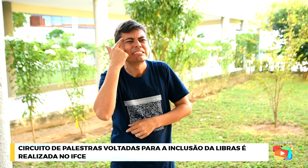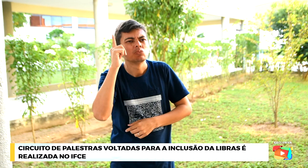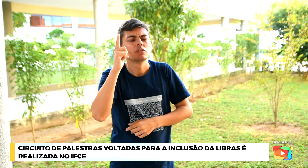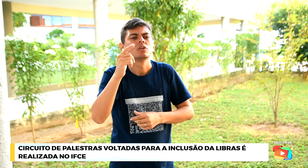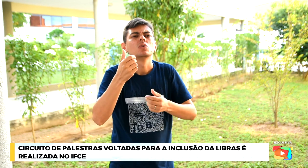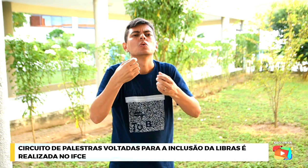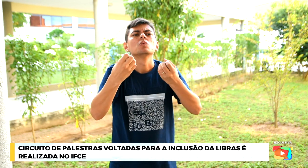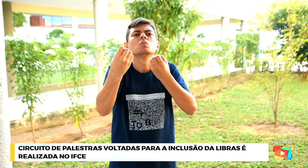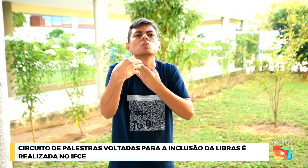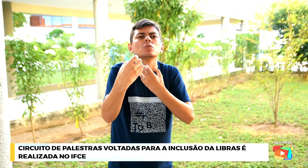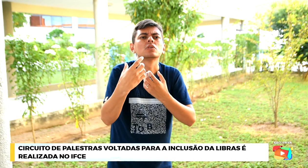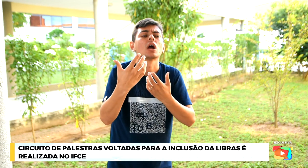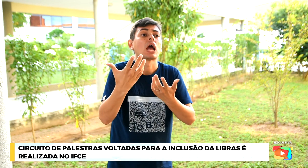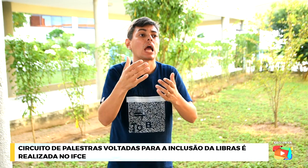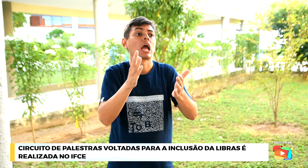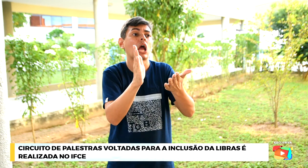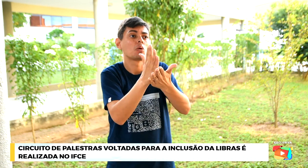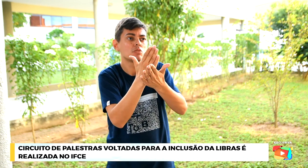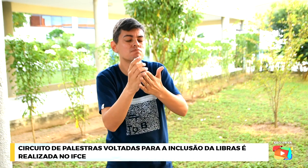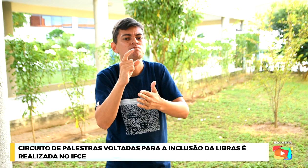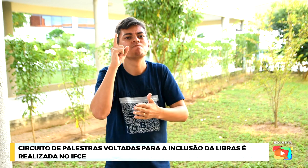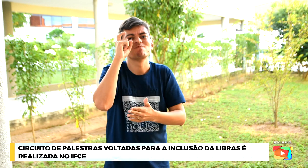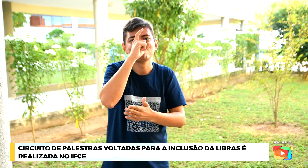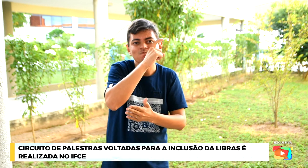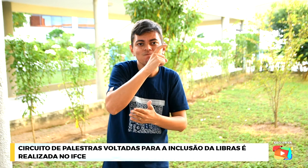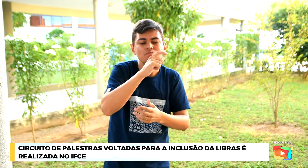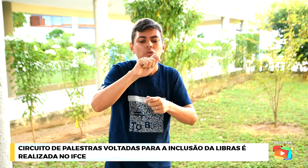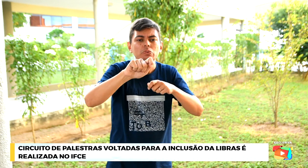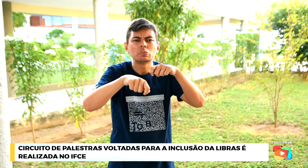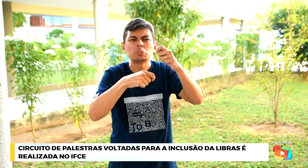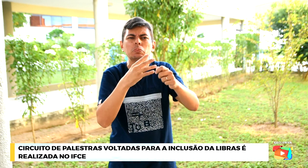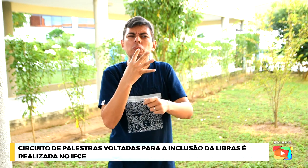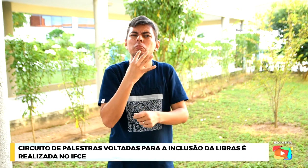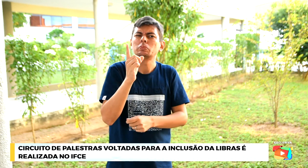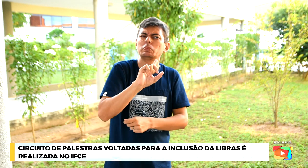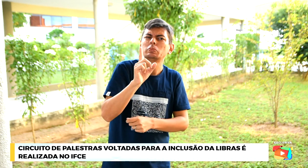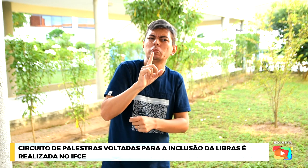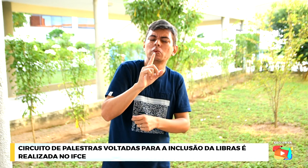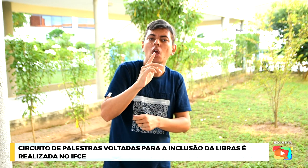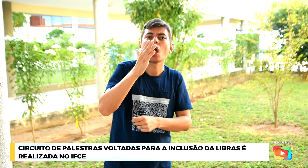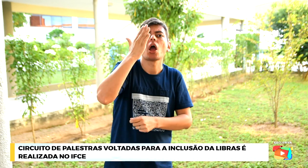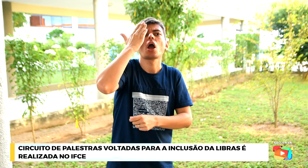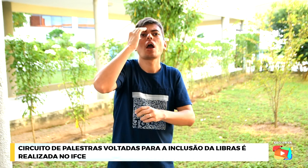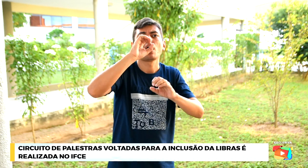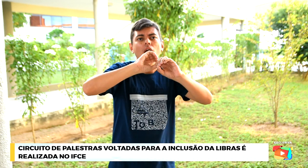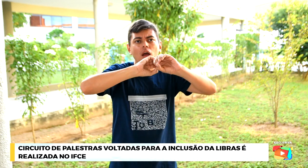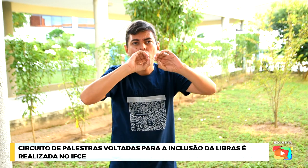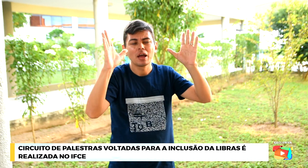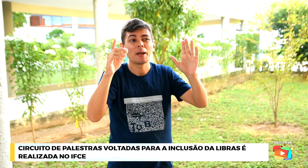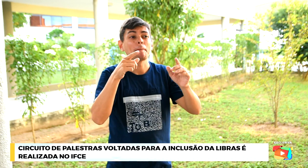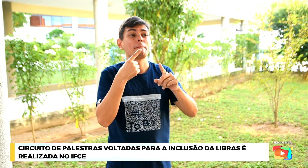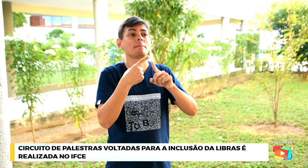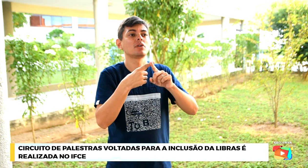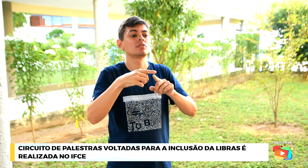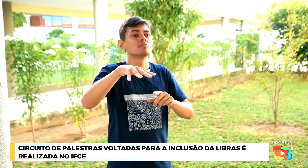ela não acontece de fato. Então, os surdos estão aí nos ambientes sentindo